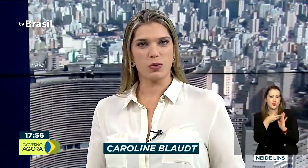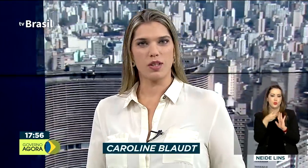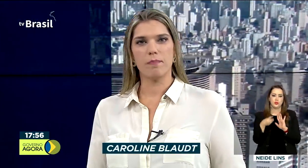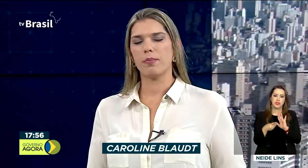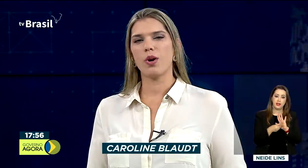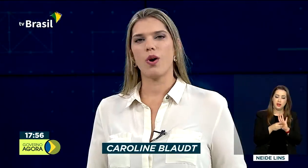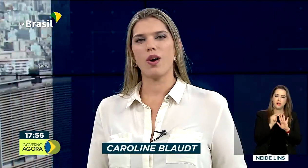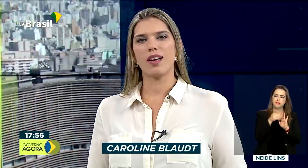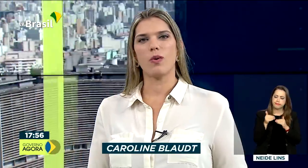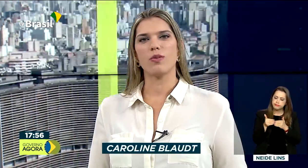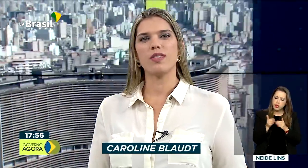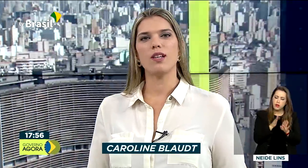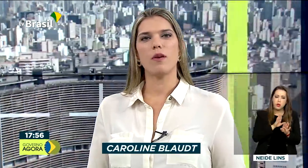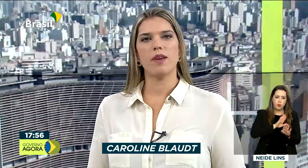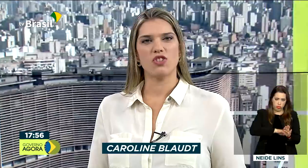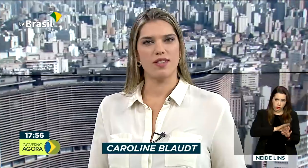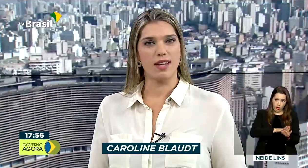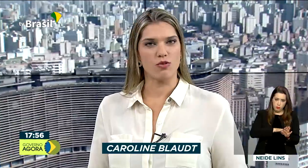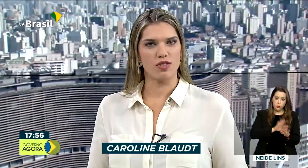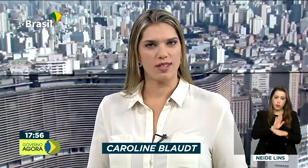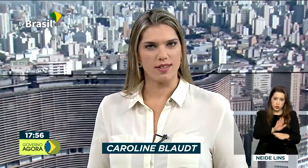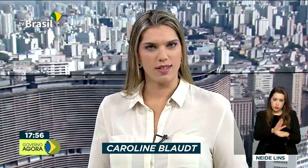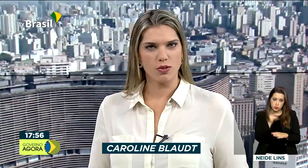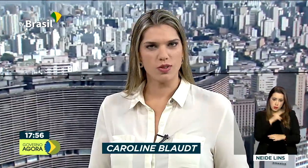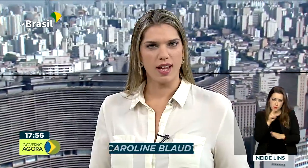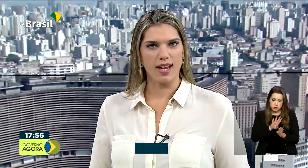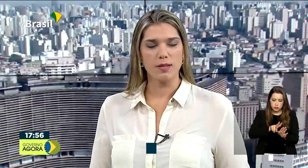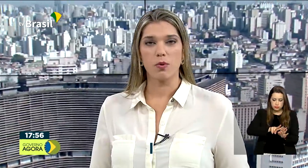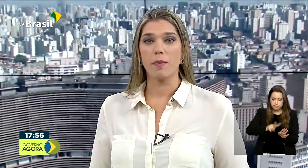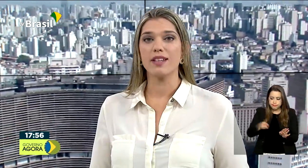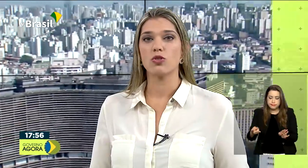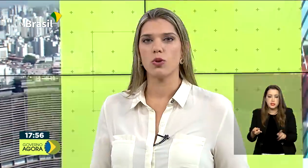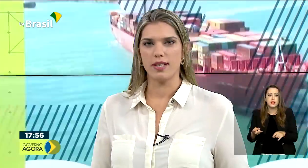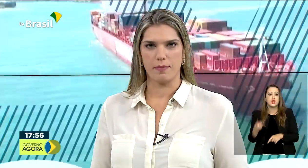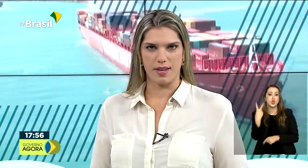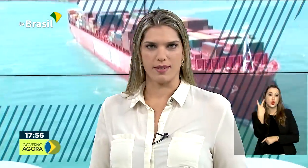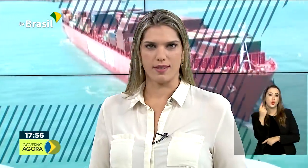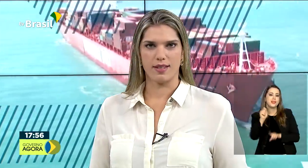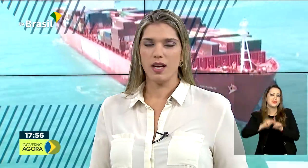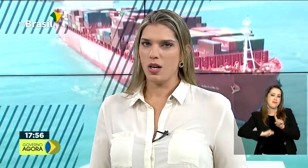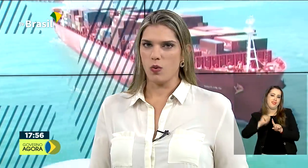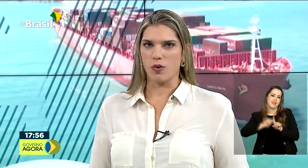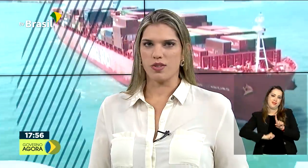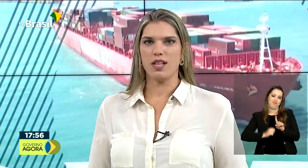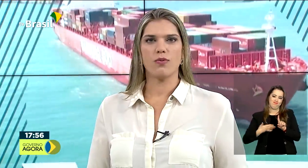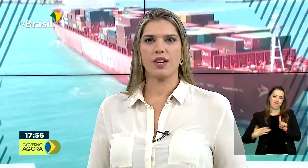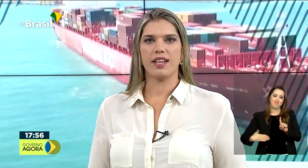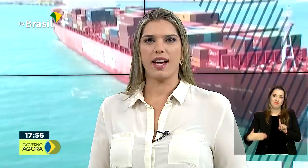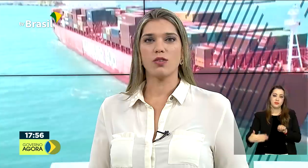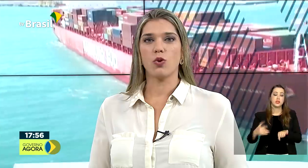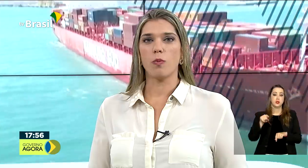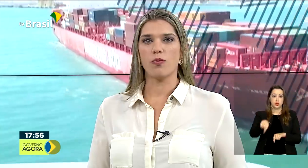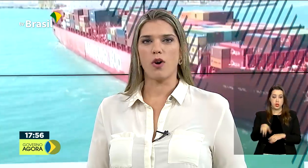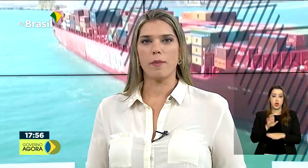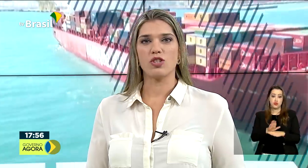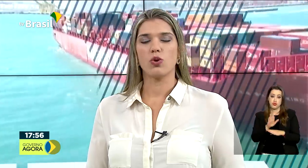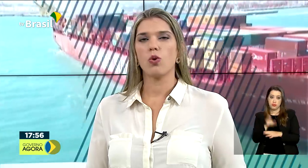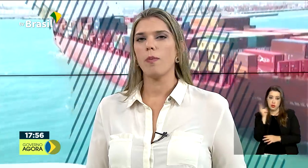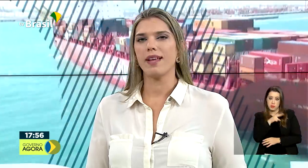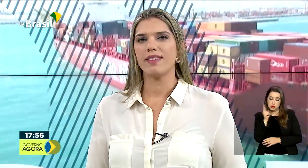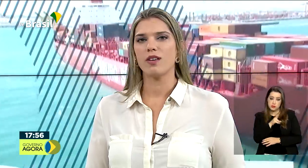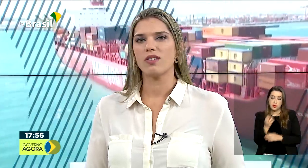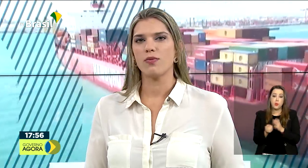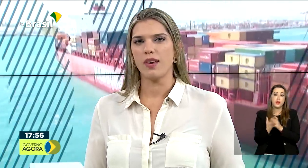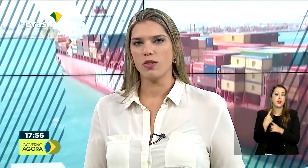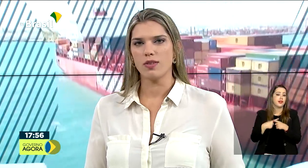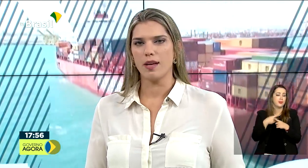decreto que prorroga o auxílio emergencial de 600 reais por mais dois meses. O auxílio foi criado como forma de